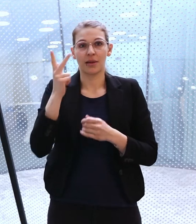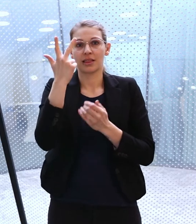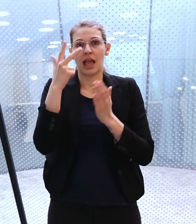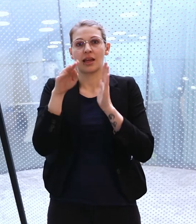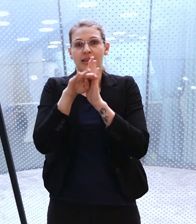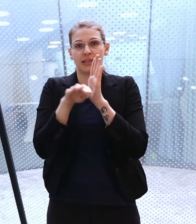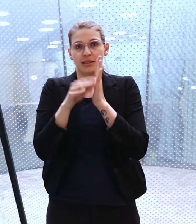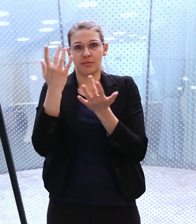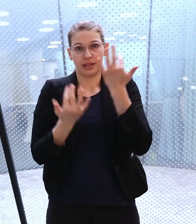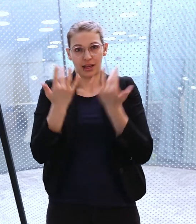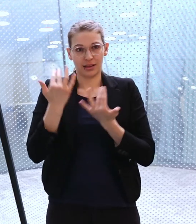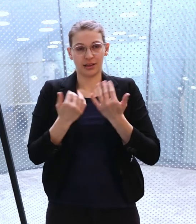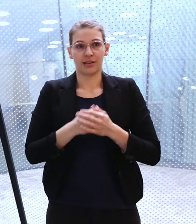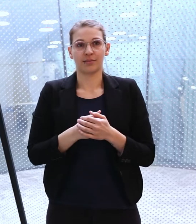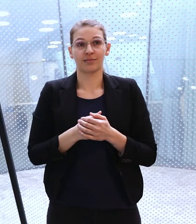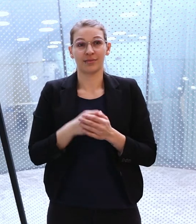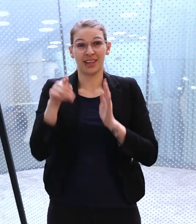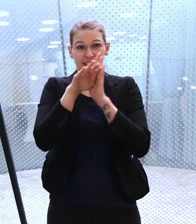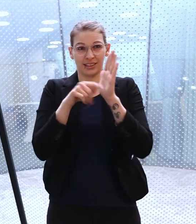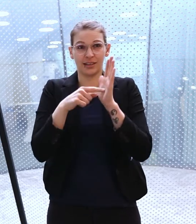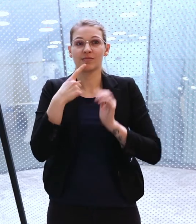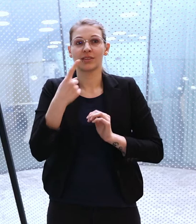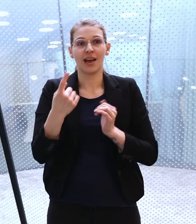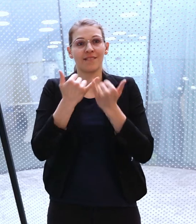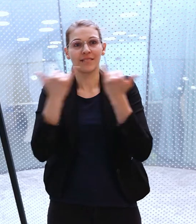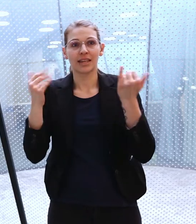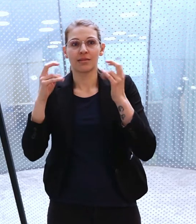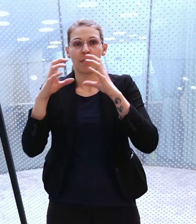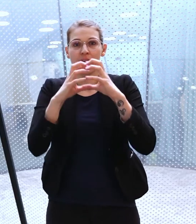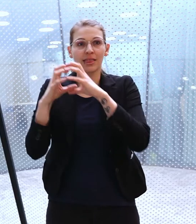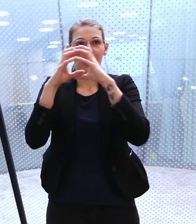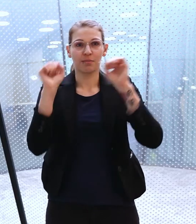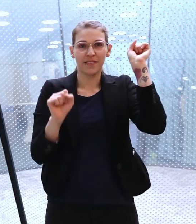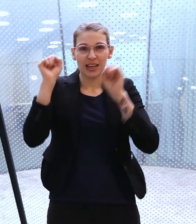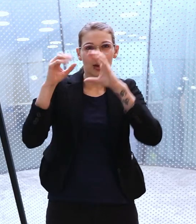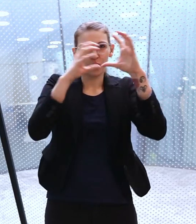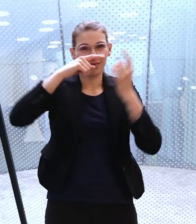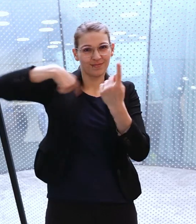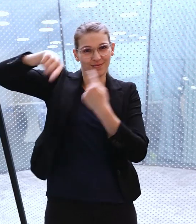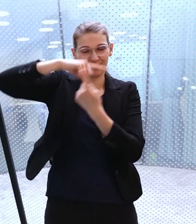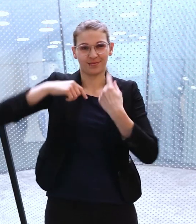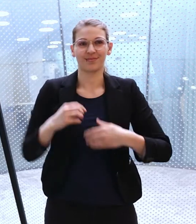Johannes Kepler drei Gesetze berechnet. Diese Gesetze beschreiben, wie sich die Planeten bewegen.